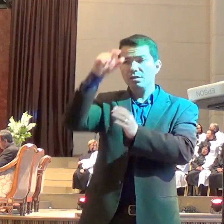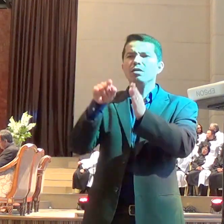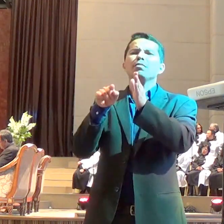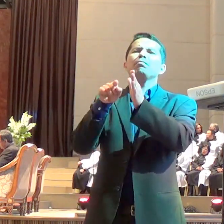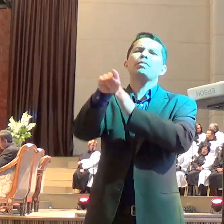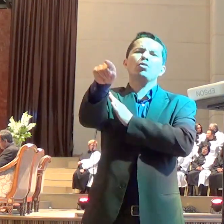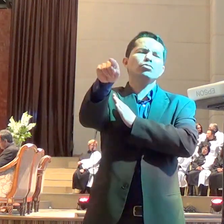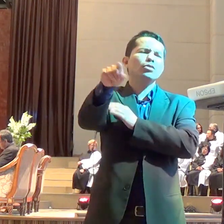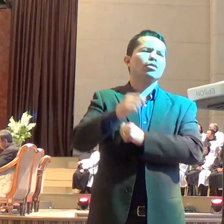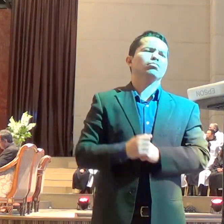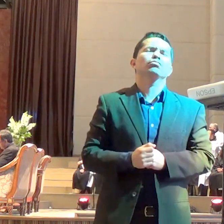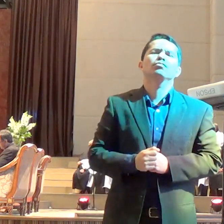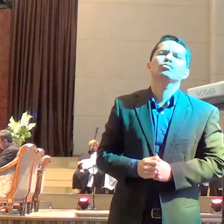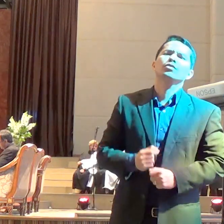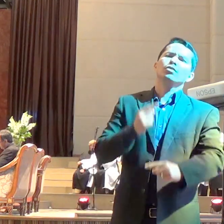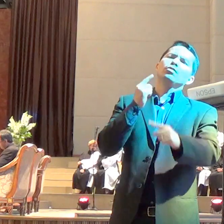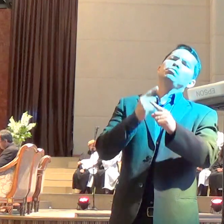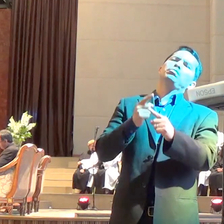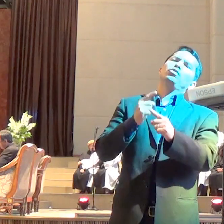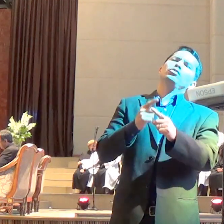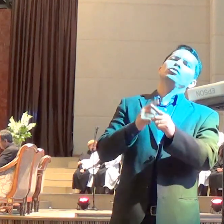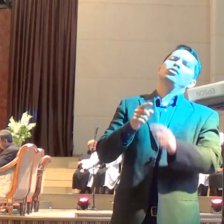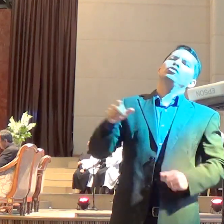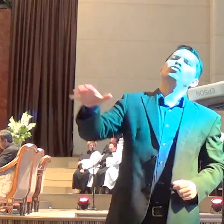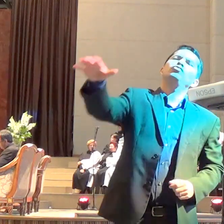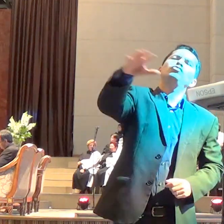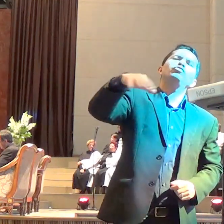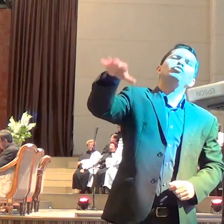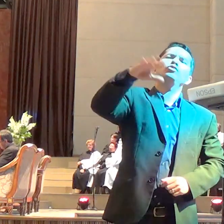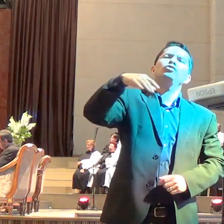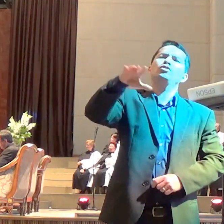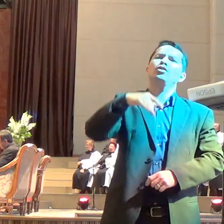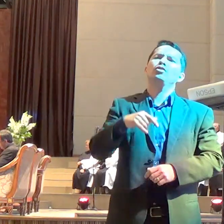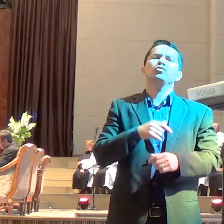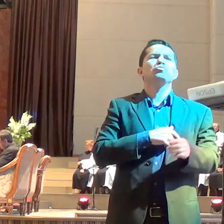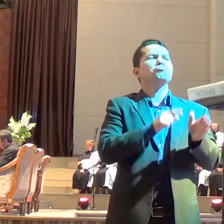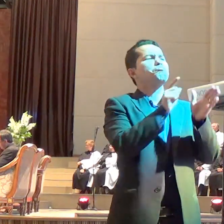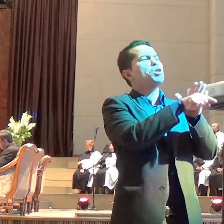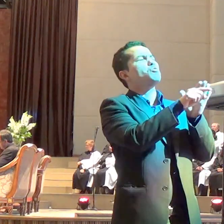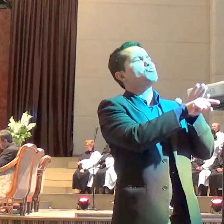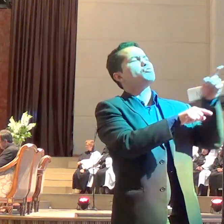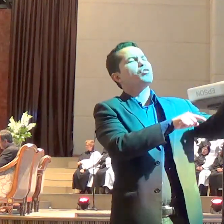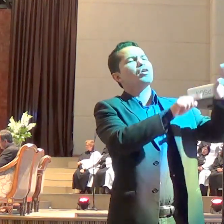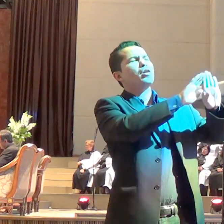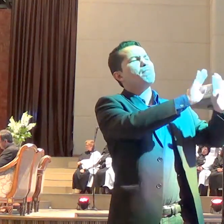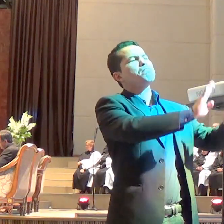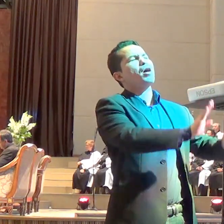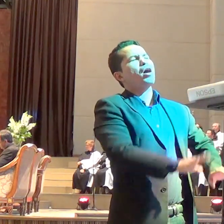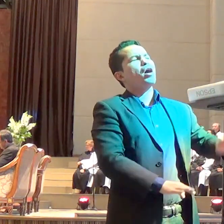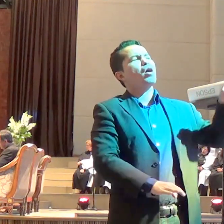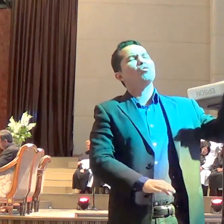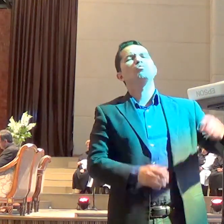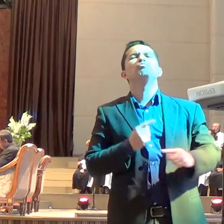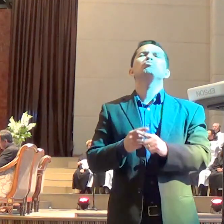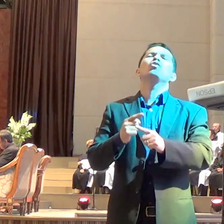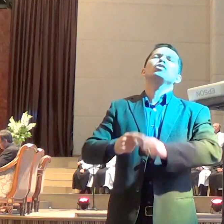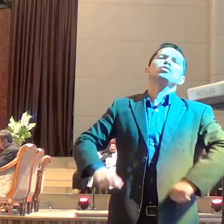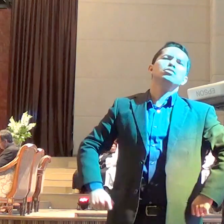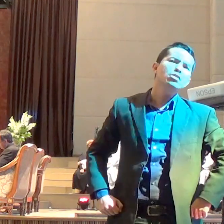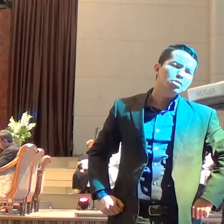assim, por que vocês estão indo consultar Baal Zebude, o deus de Ekron? Por